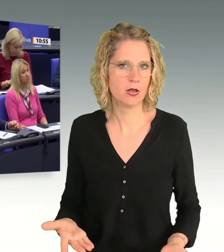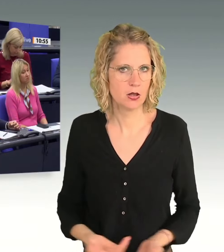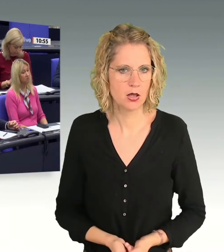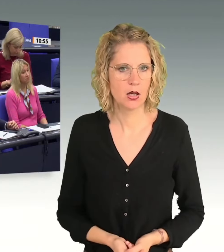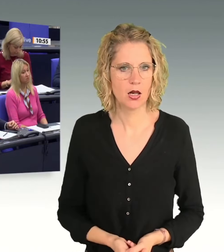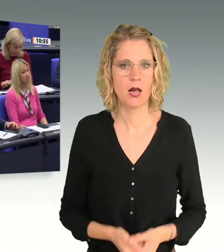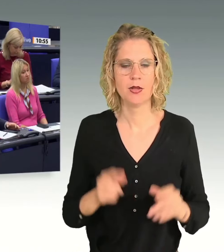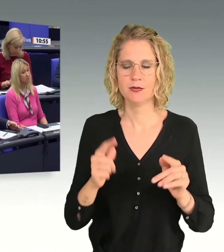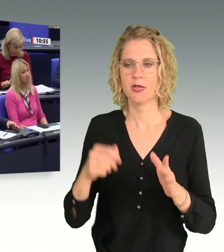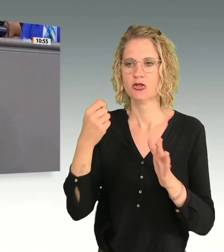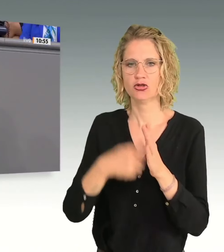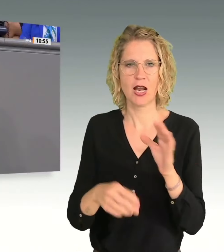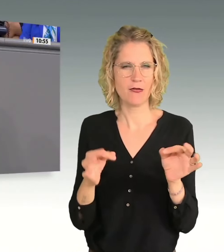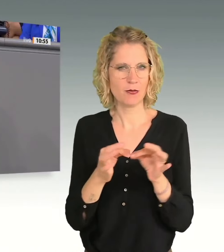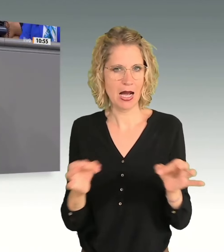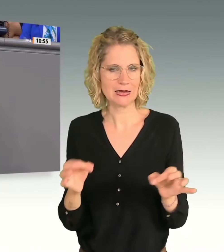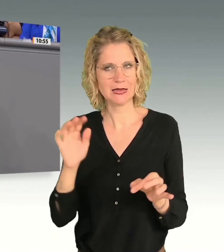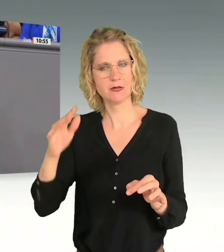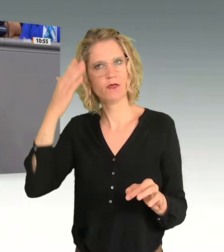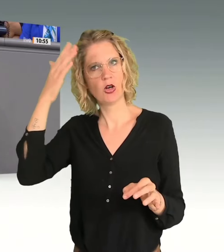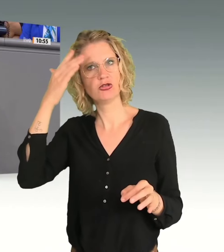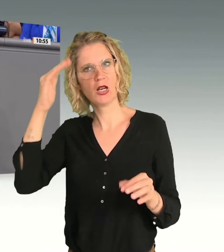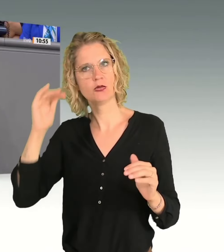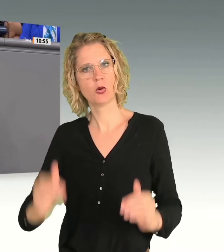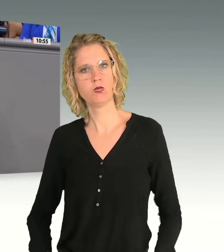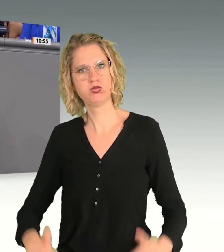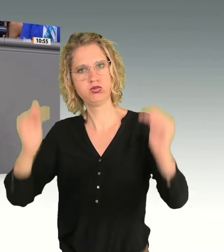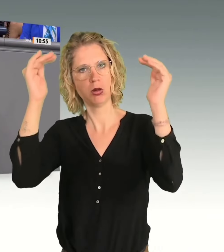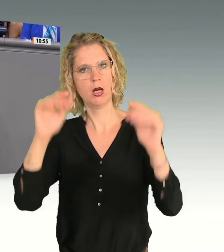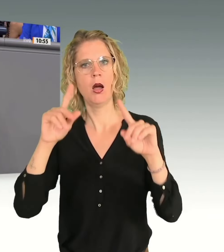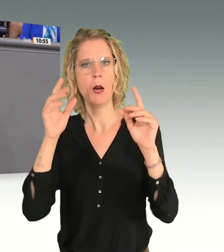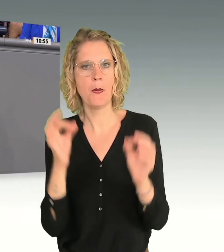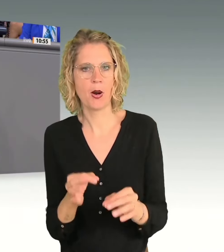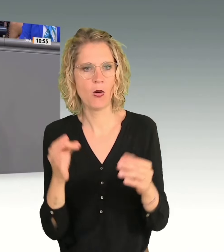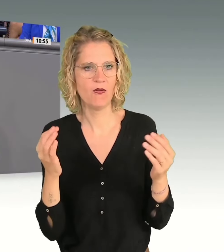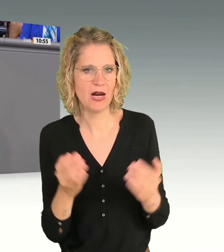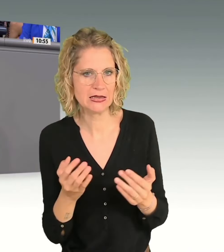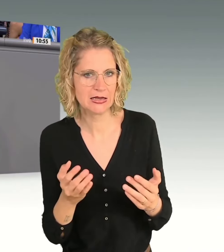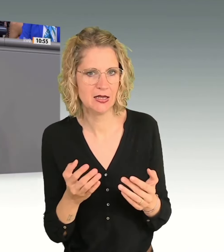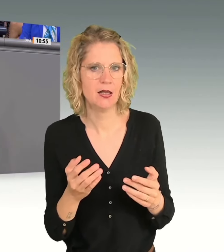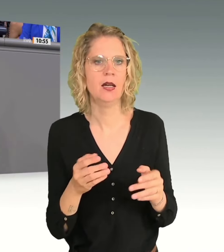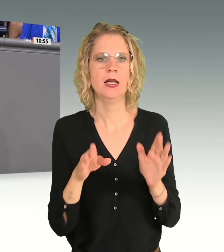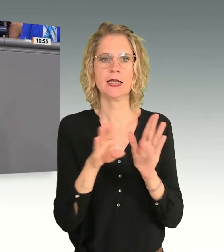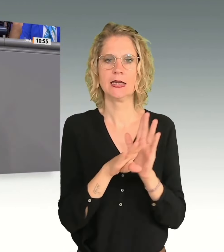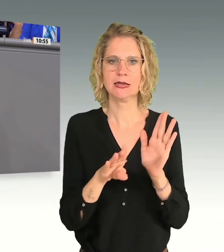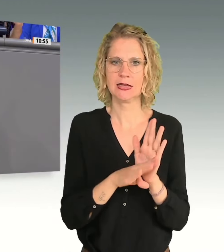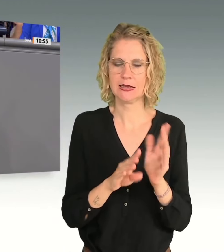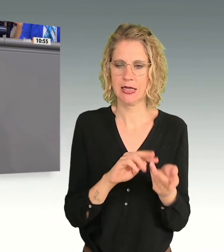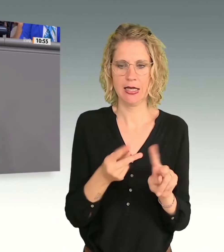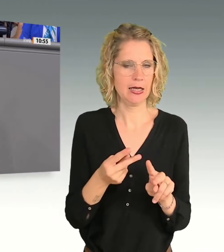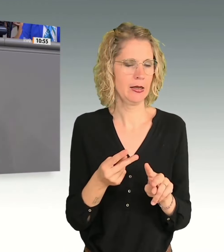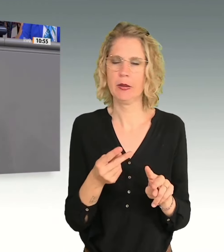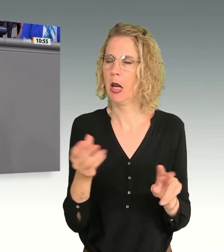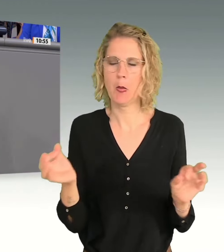um dieses Strafmaß, was Ihnen vorschwebt, erreichen, brauchen wir die Gesetze nicht zu ändern.